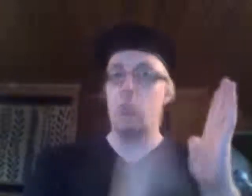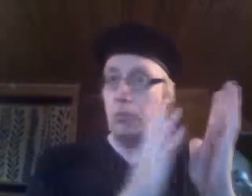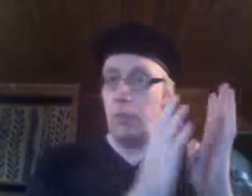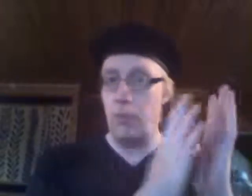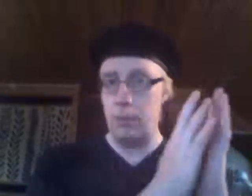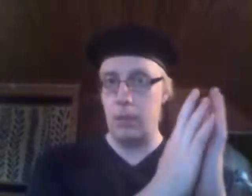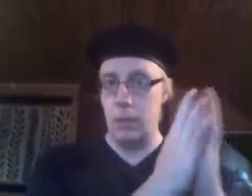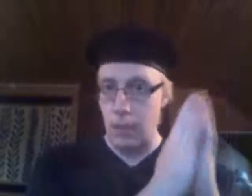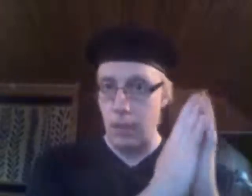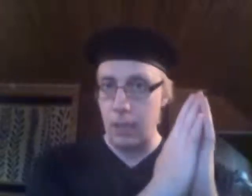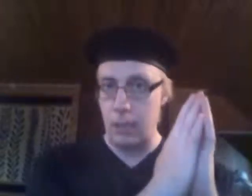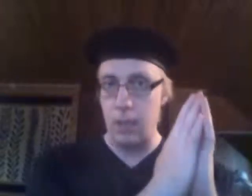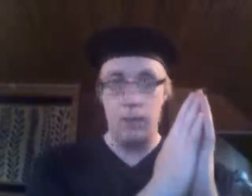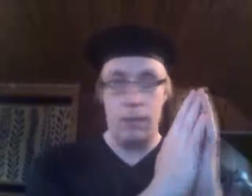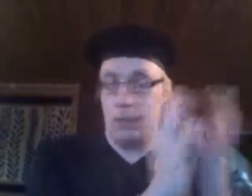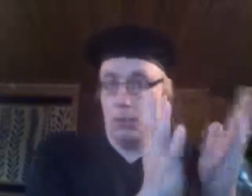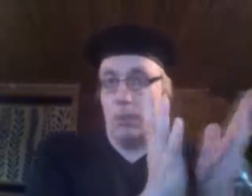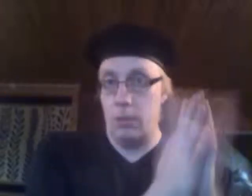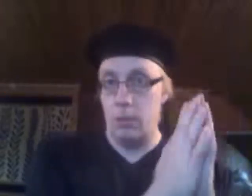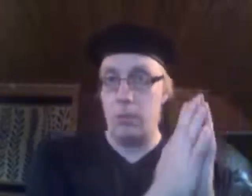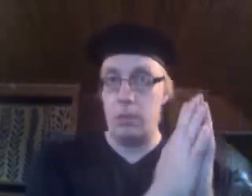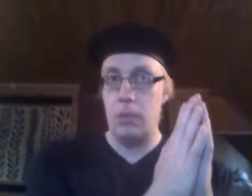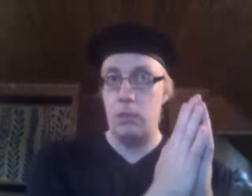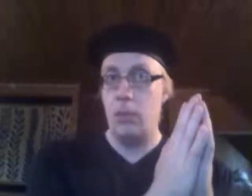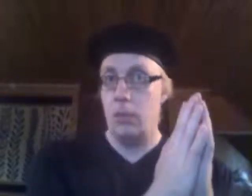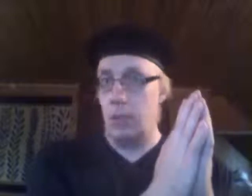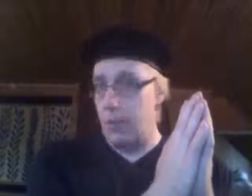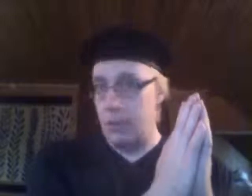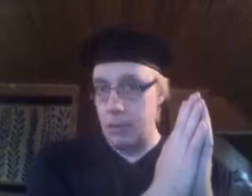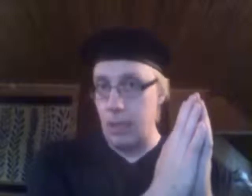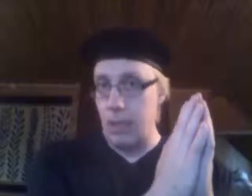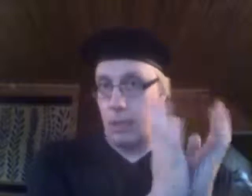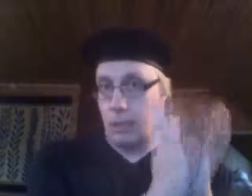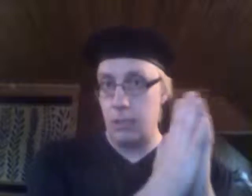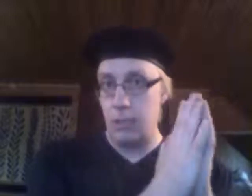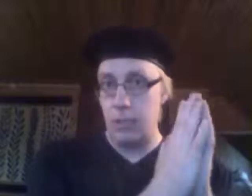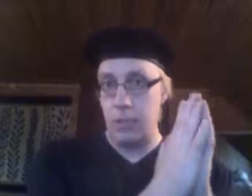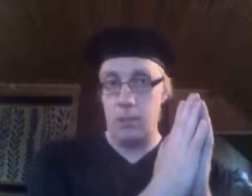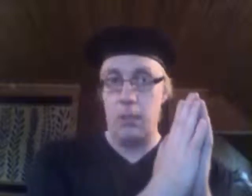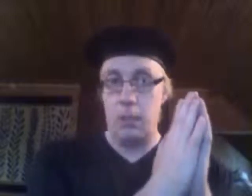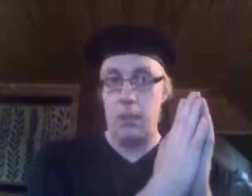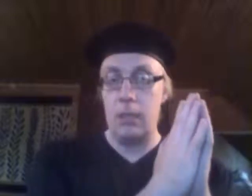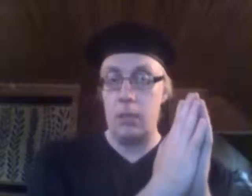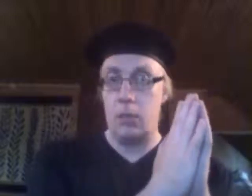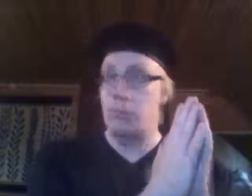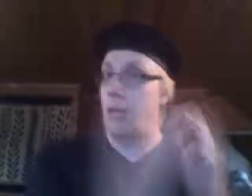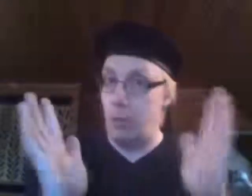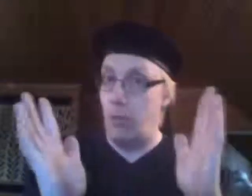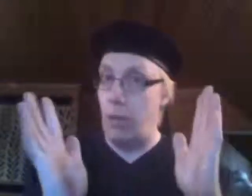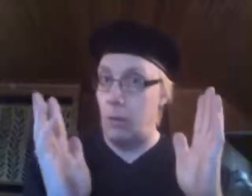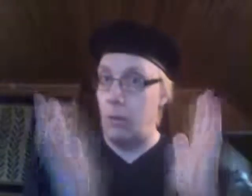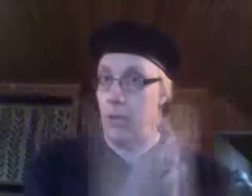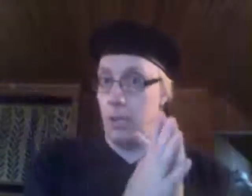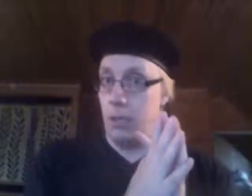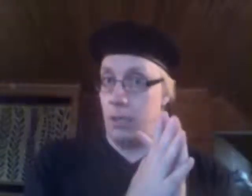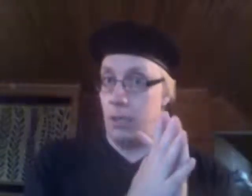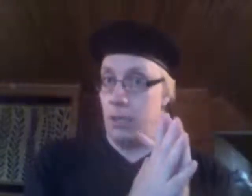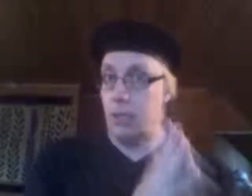Trumpia vastaan ihan kaikessa. Vaikka Trumpi sanoisi taivasta siniseksi, niin sitä pitäisi kritisoida. Taivas hän on valkoinen, kaikkihan tietää sen.